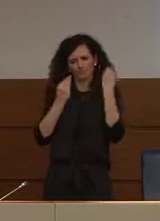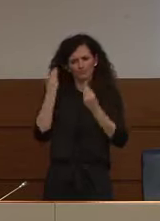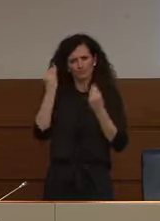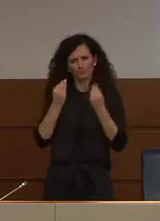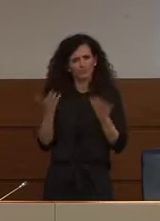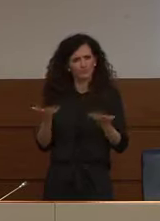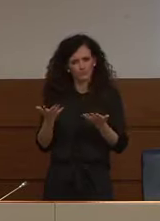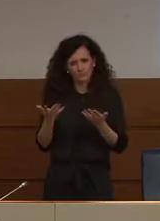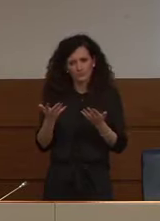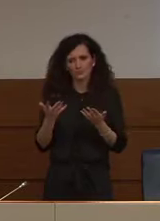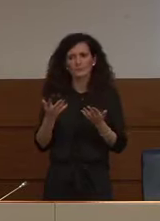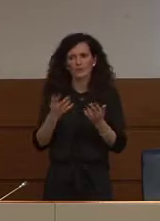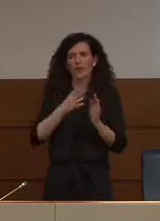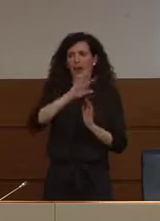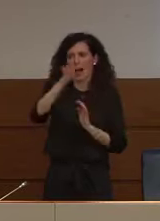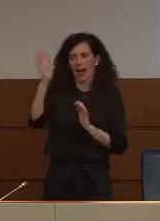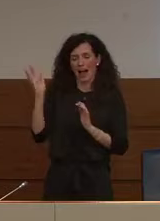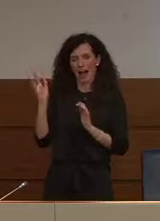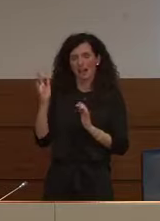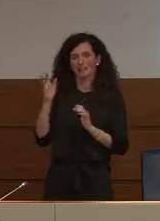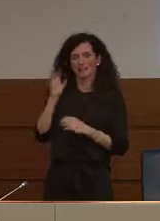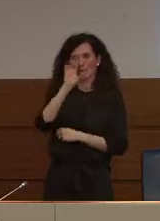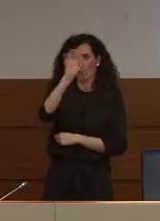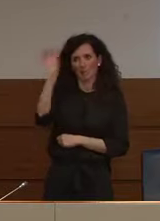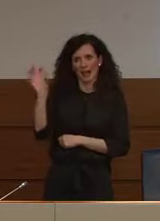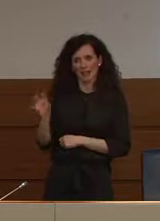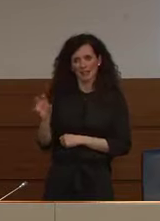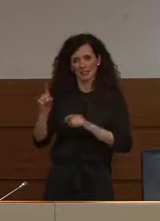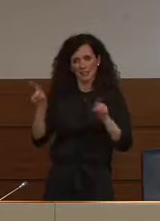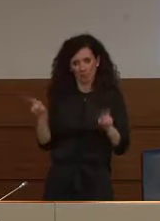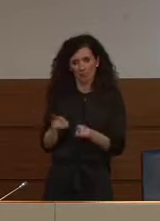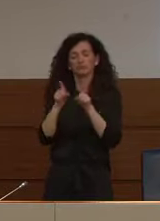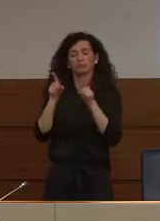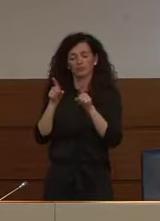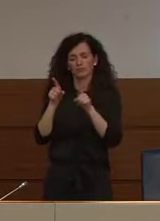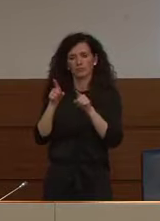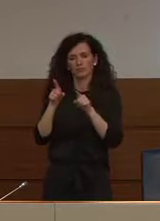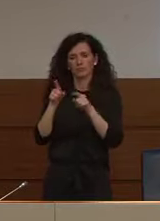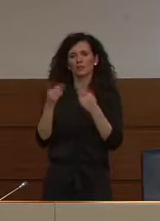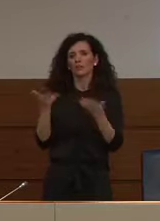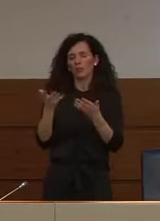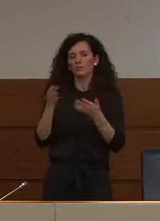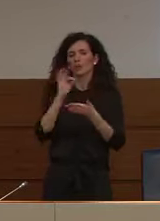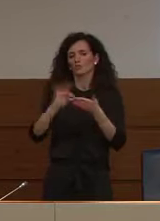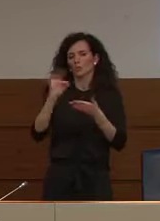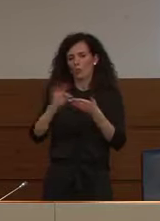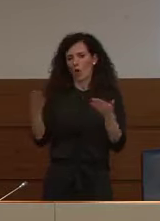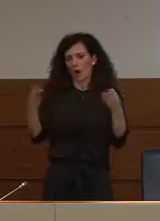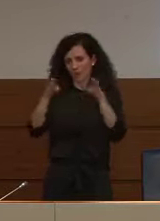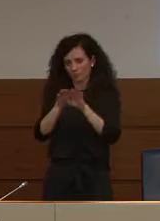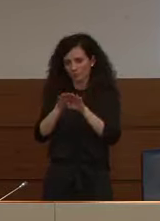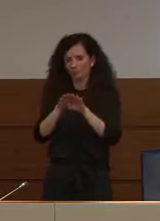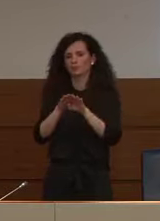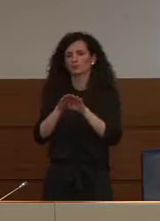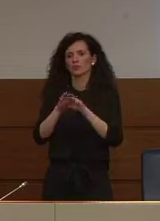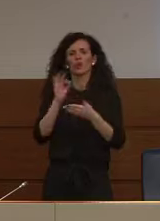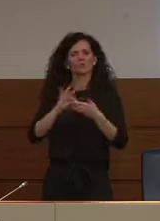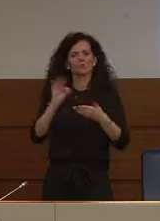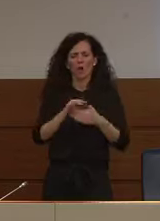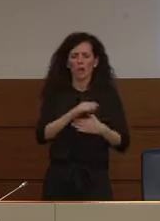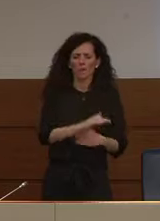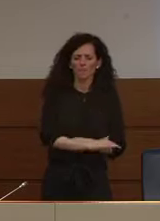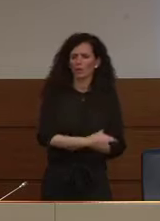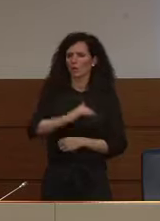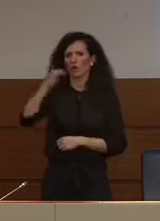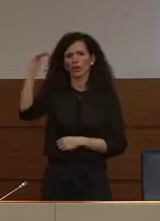stanno adottando altri paesi intendo dire di chiudere le scuole di ogni ordine e grado o meglio